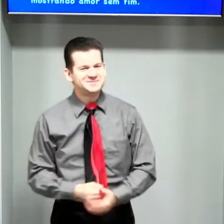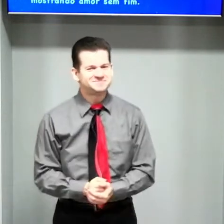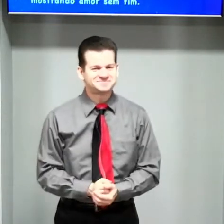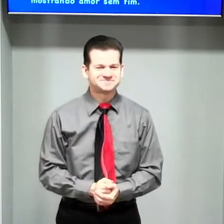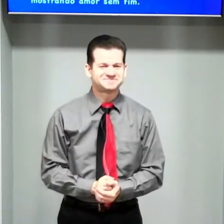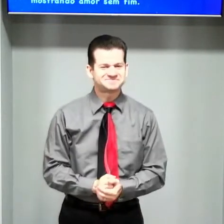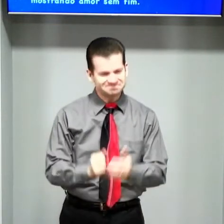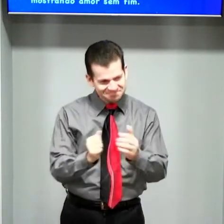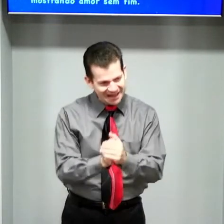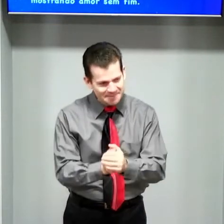Tá bom? Amém.